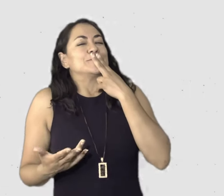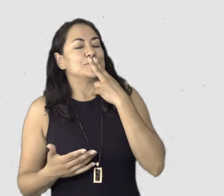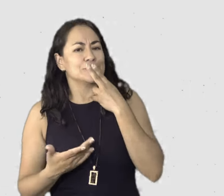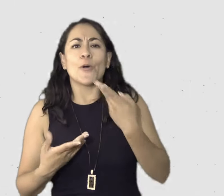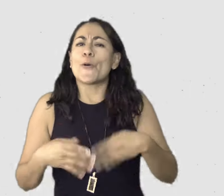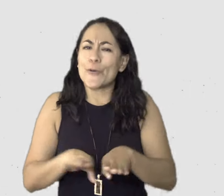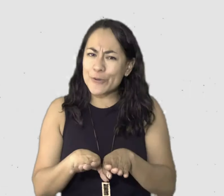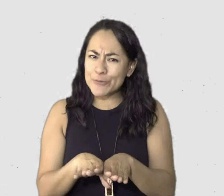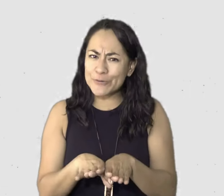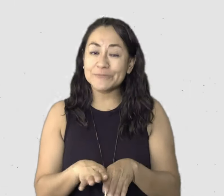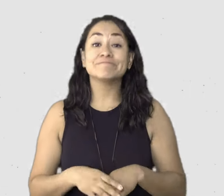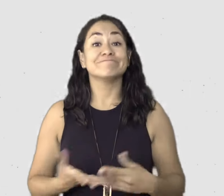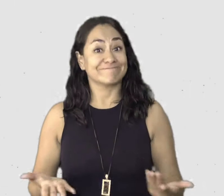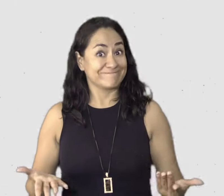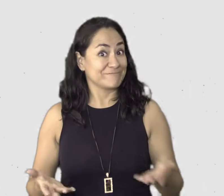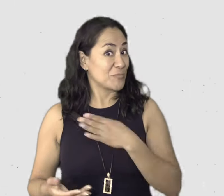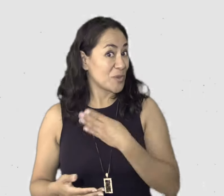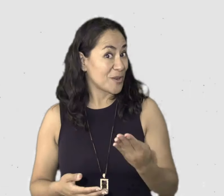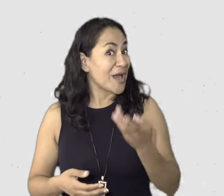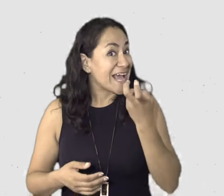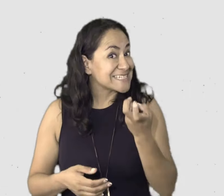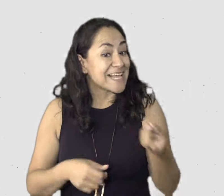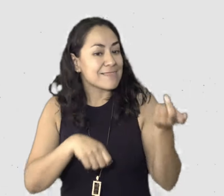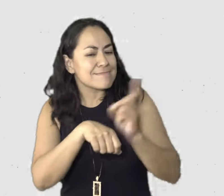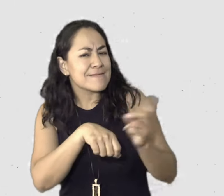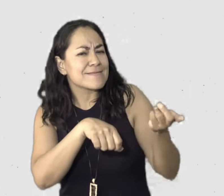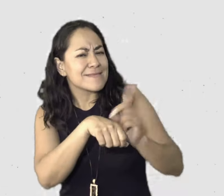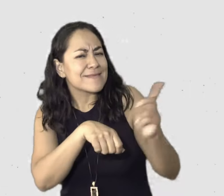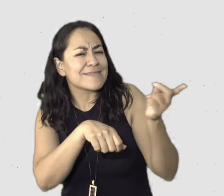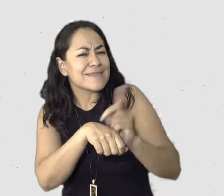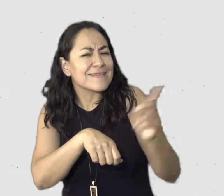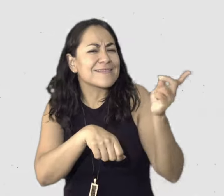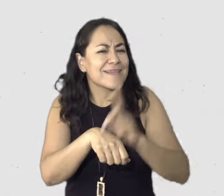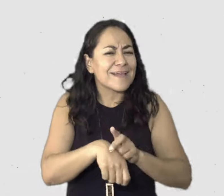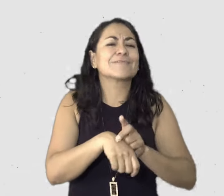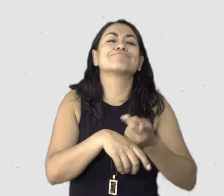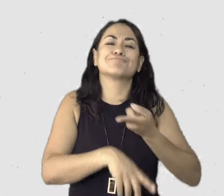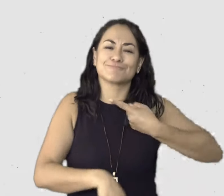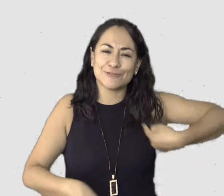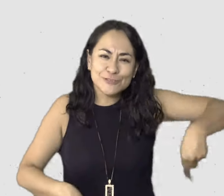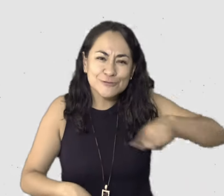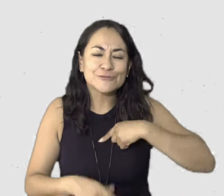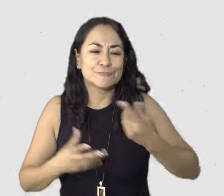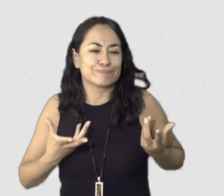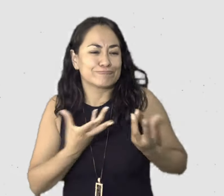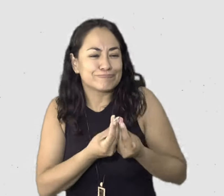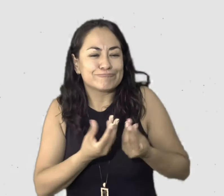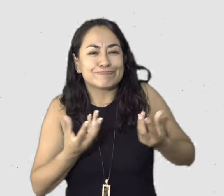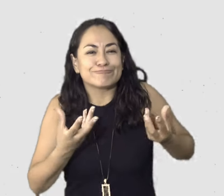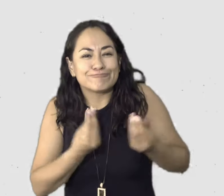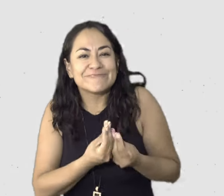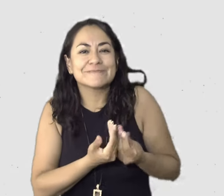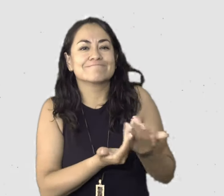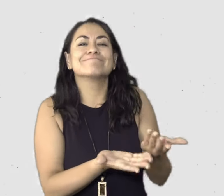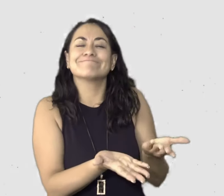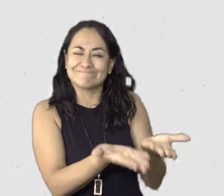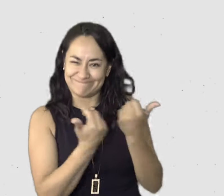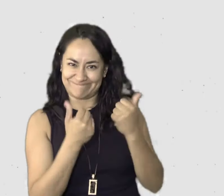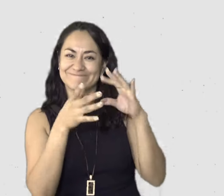con mi marido. Entonces todos los días, pues estos espacios. Así que cuéntenos. Bienvenidas otra vez.